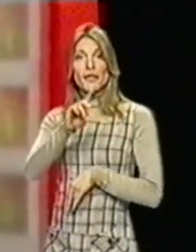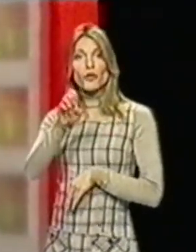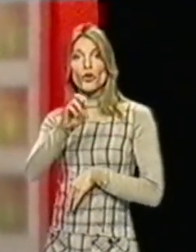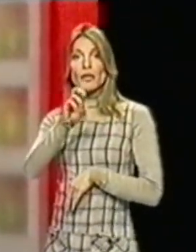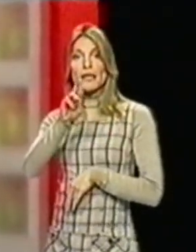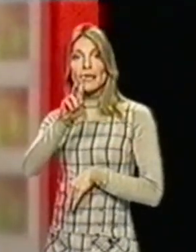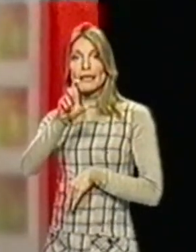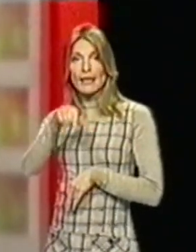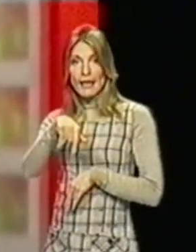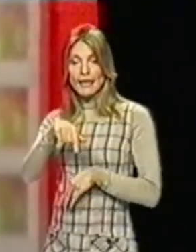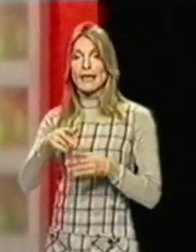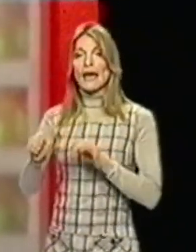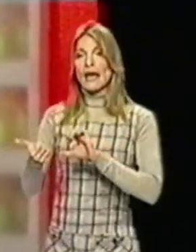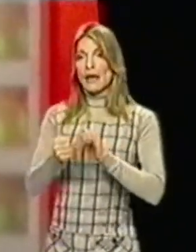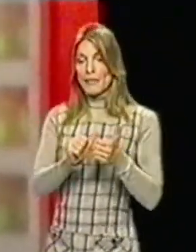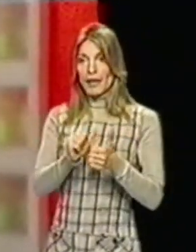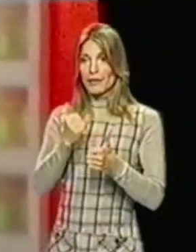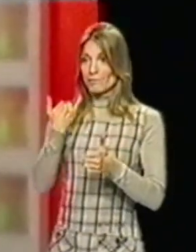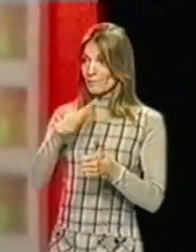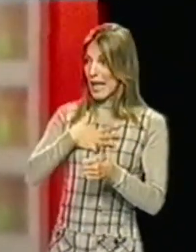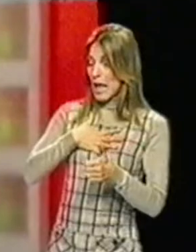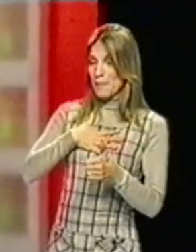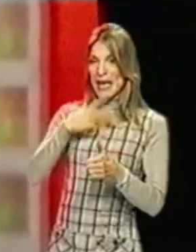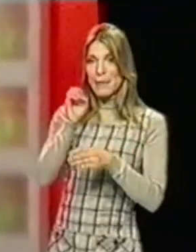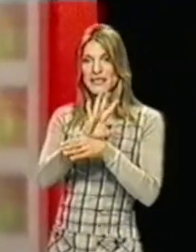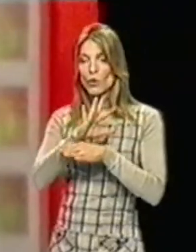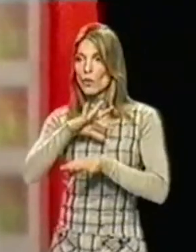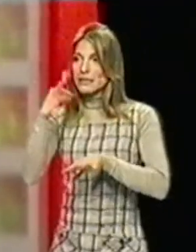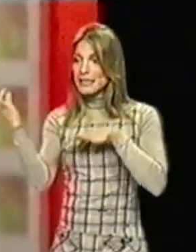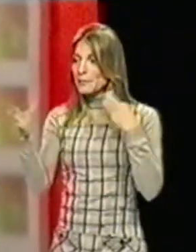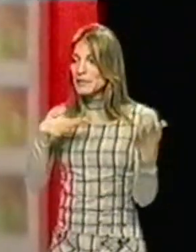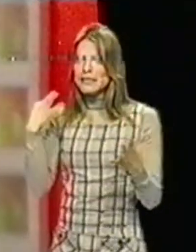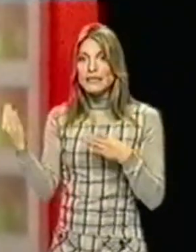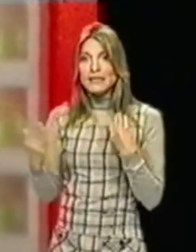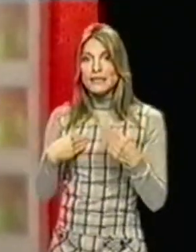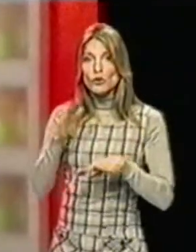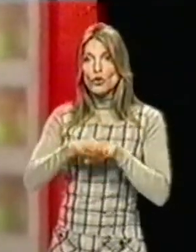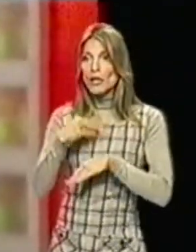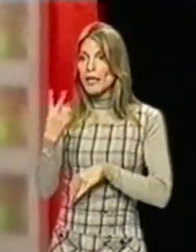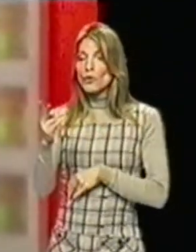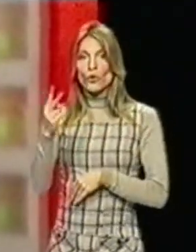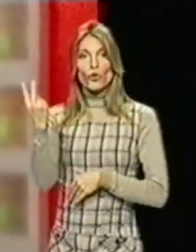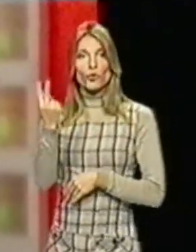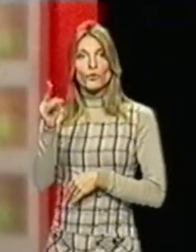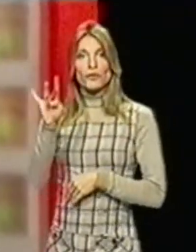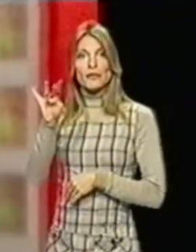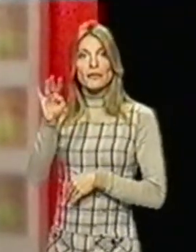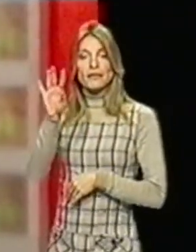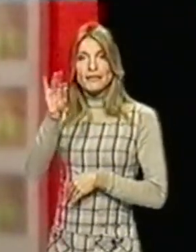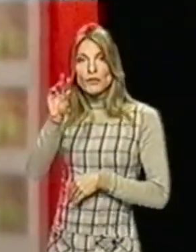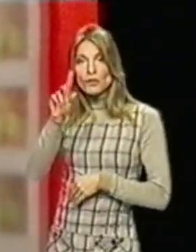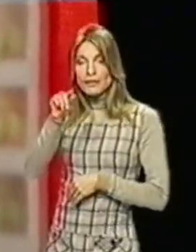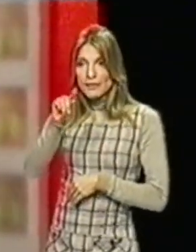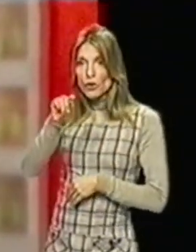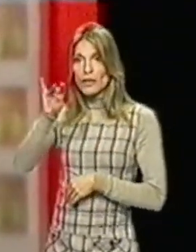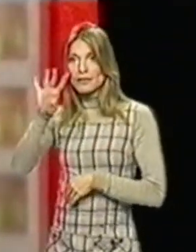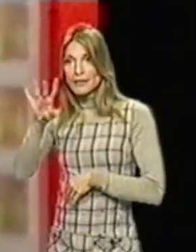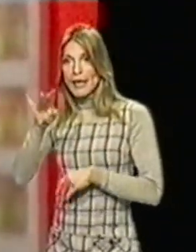avis aux fans de striptease sur la 2 à 22h45 zoom arrière propose une soirée consacrée au reportage des